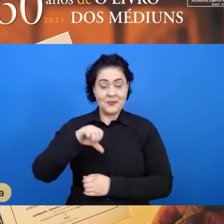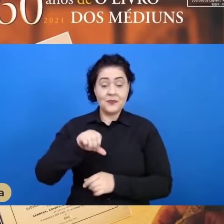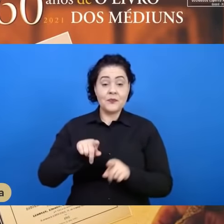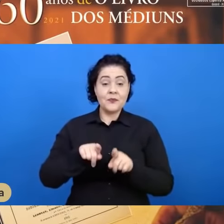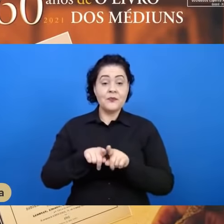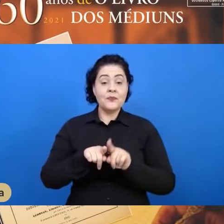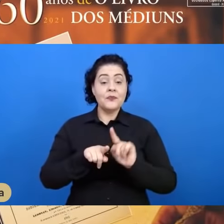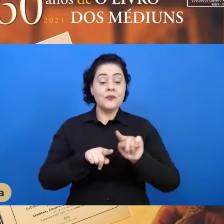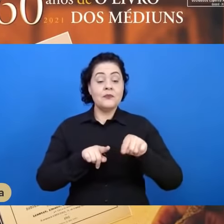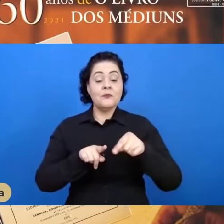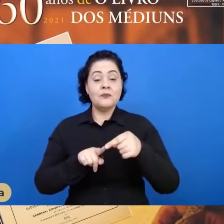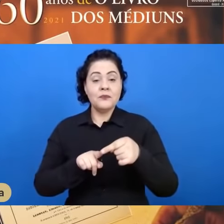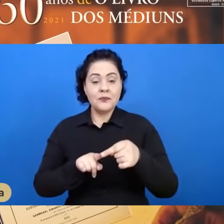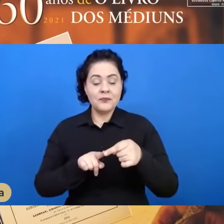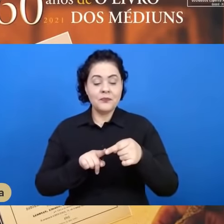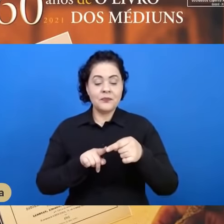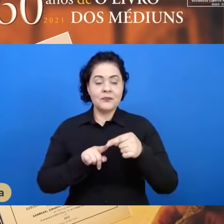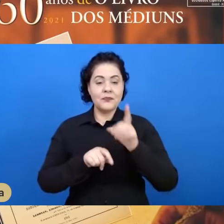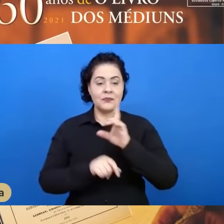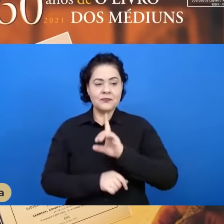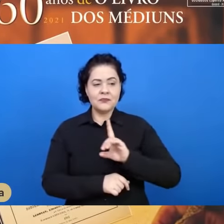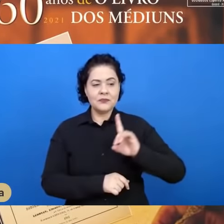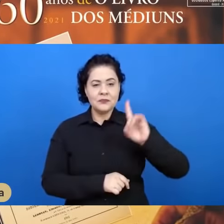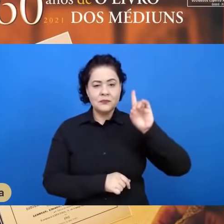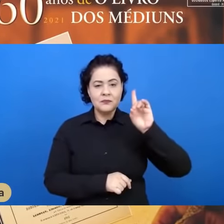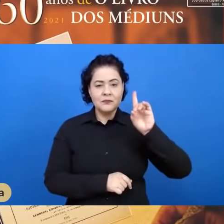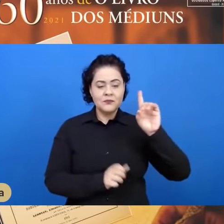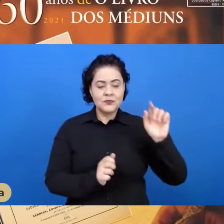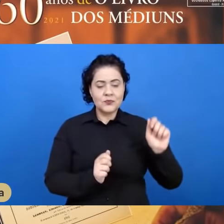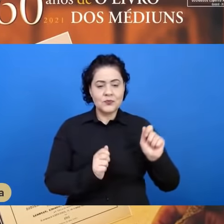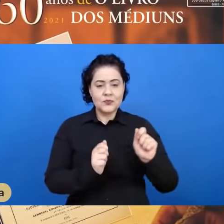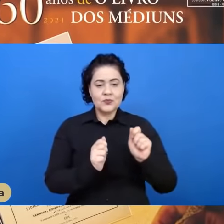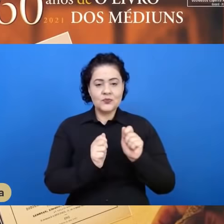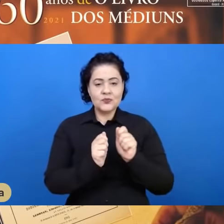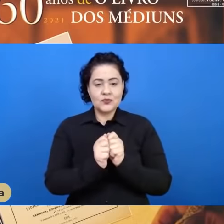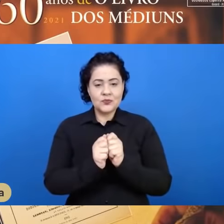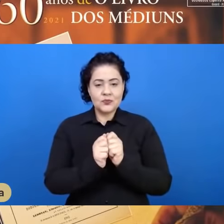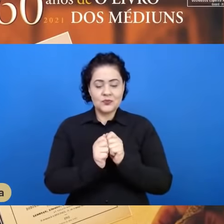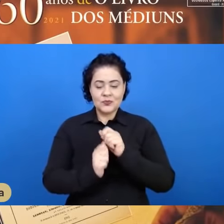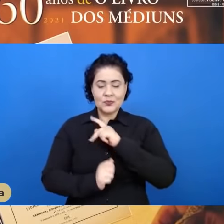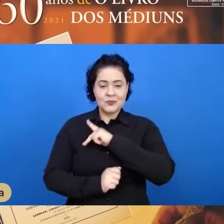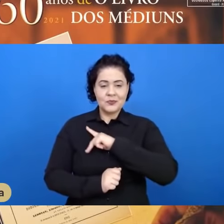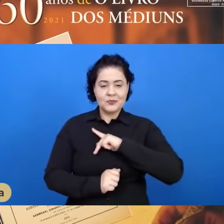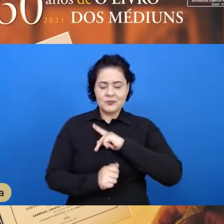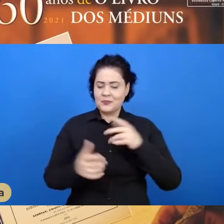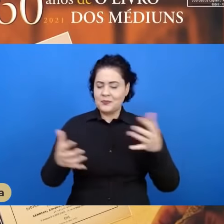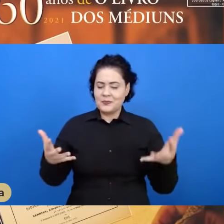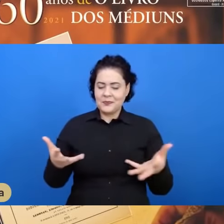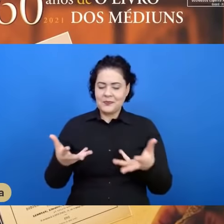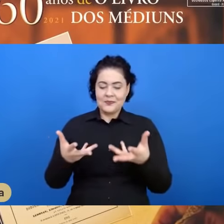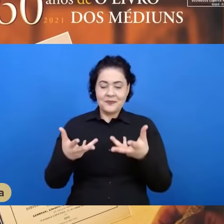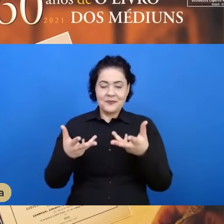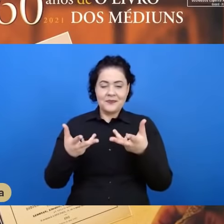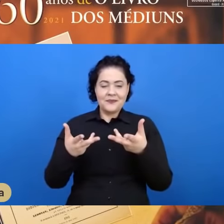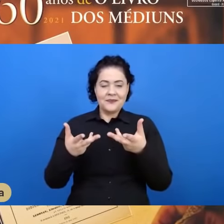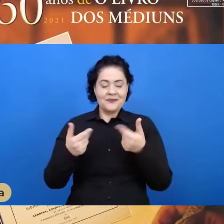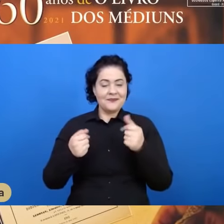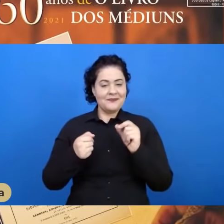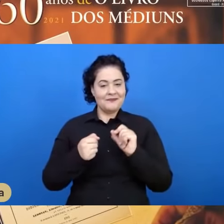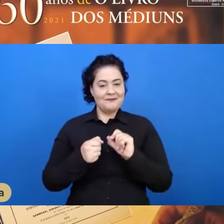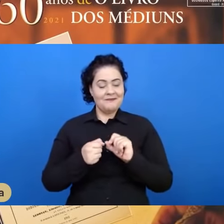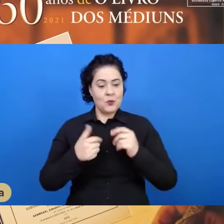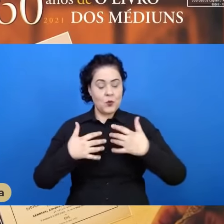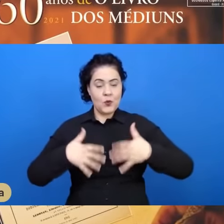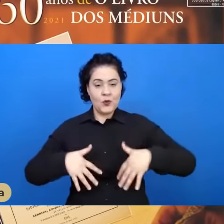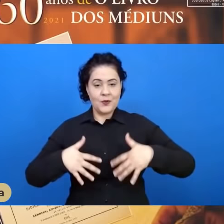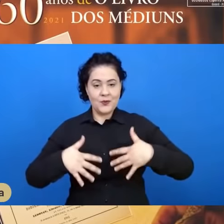Deus, pelas mãos de Paulo, fazia maravilhas extraordinárias. Não